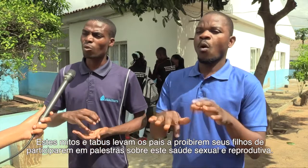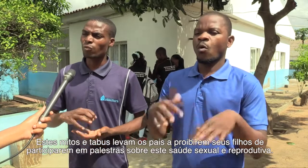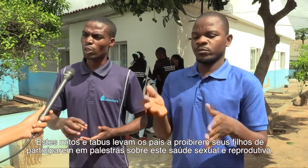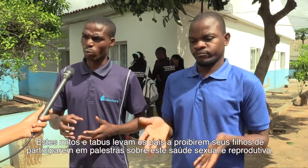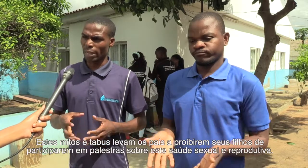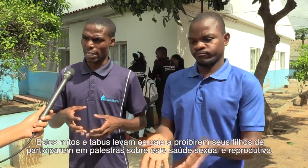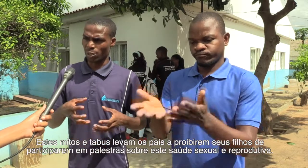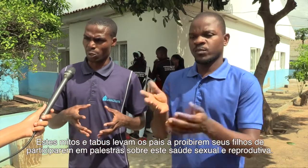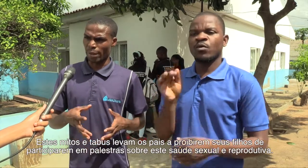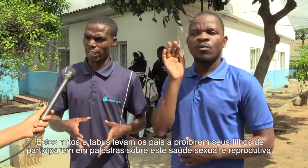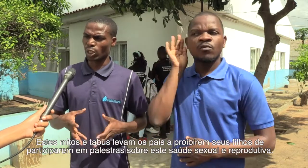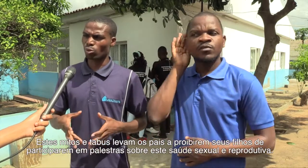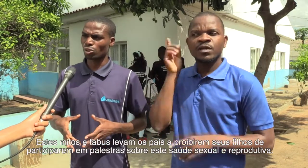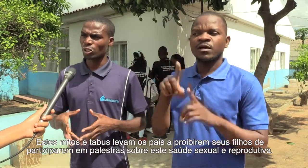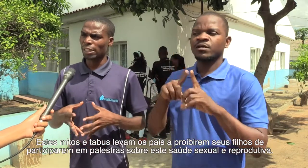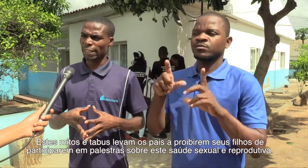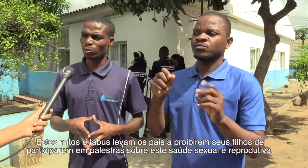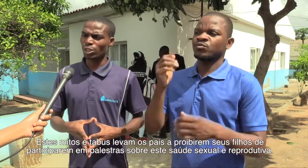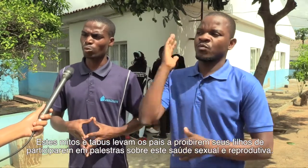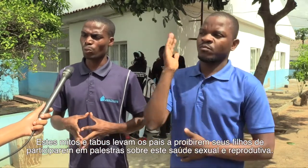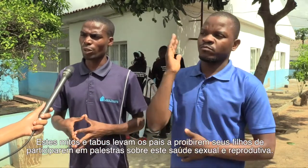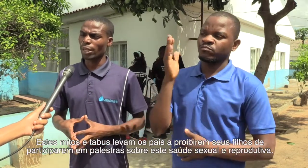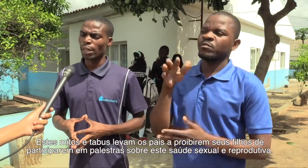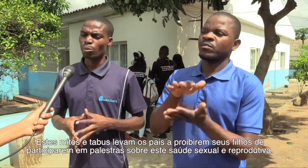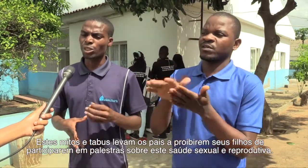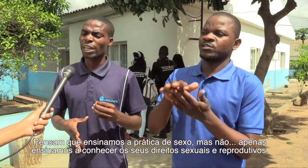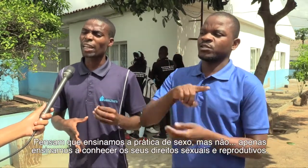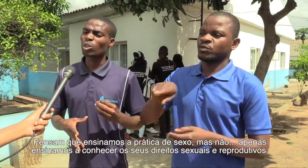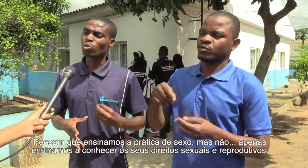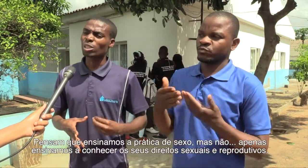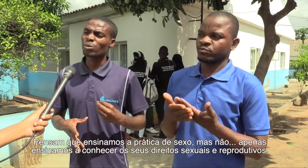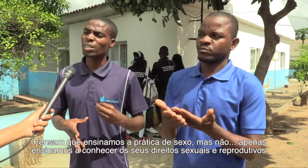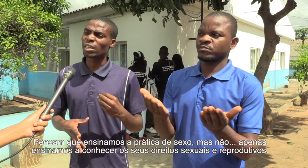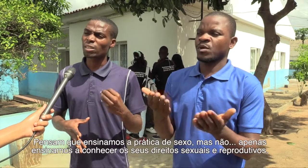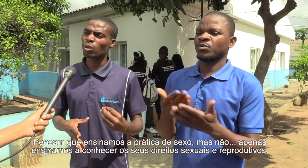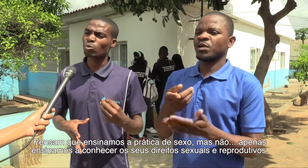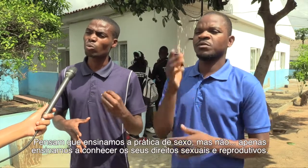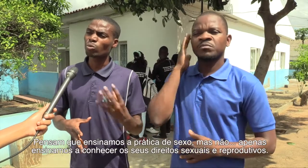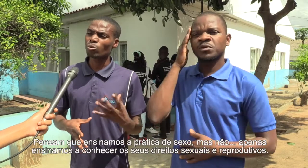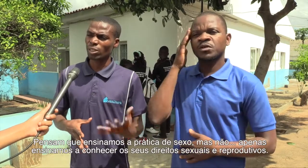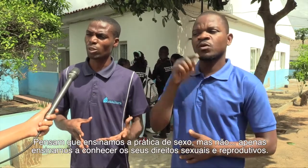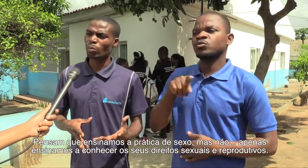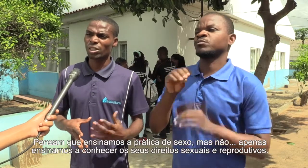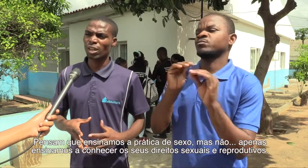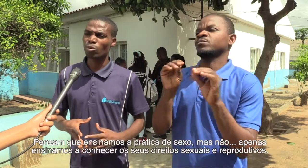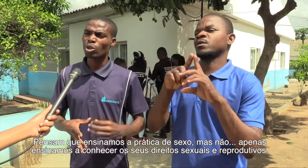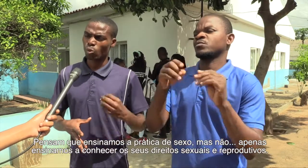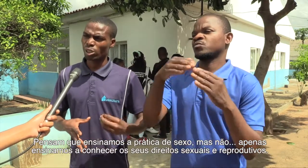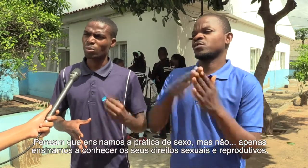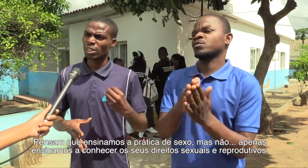ouvir sobre as palestras que nós transmitimos. Por quê? Porque, além de nós, estamos a ensinar sexo muito cedo. Mas não, não estamos a